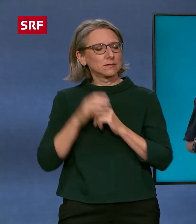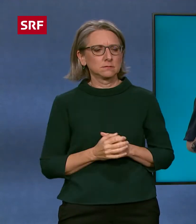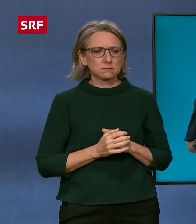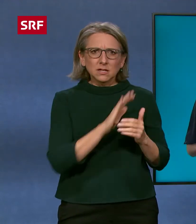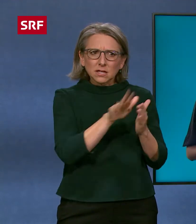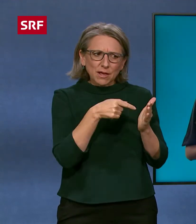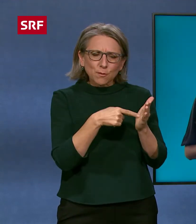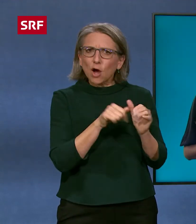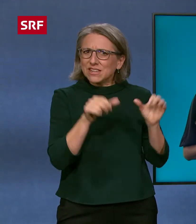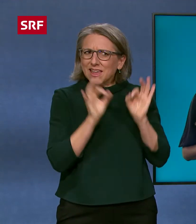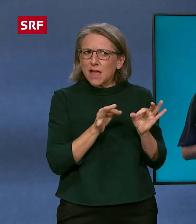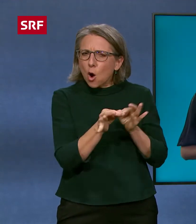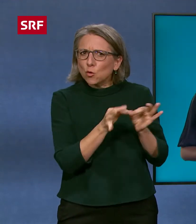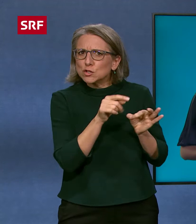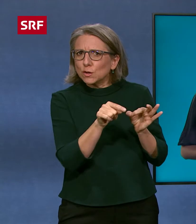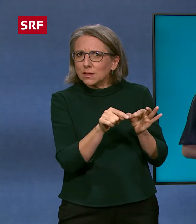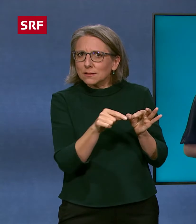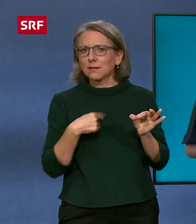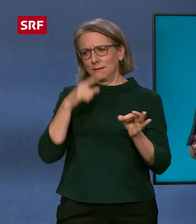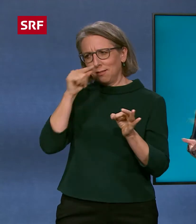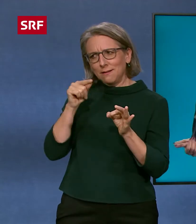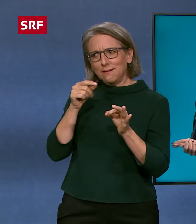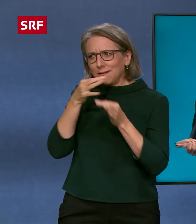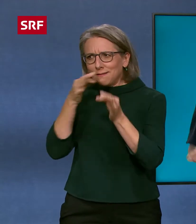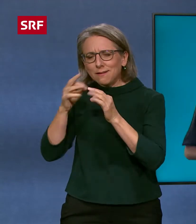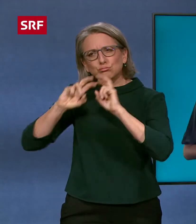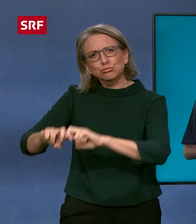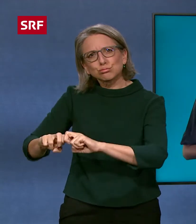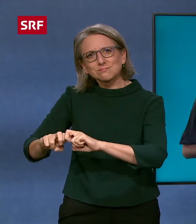funktioniert, wollte ich herausfinden. Das erfährst du in deinen SRF Kinder-News.